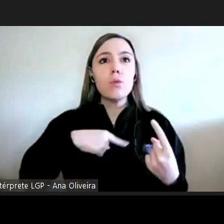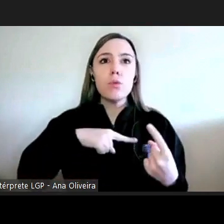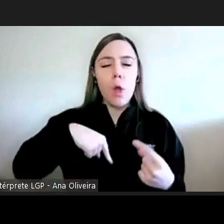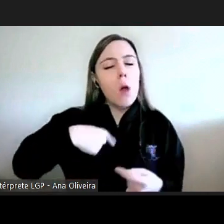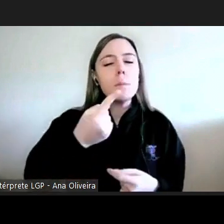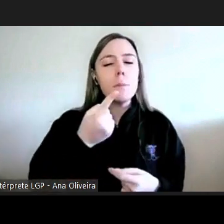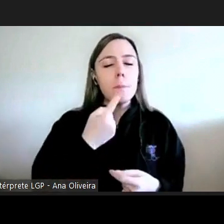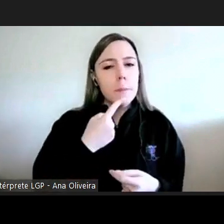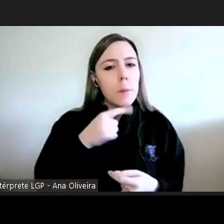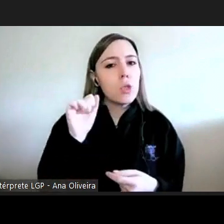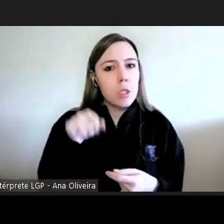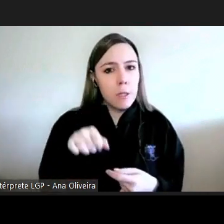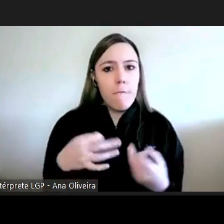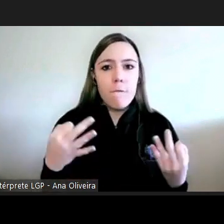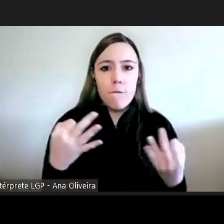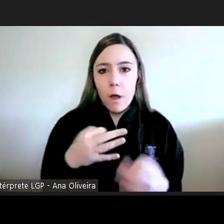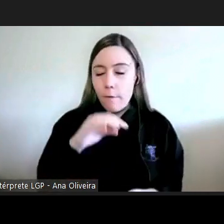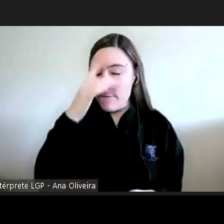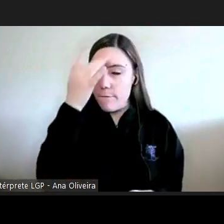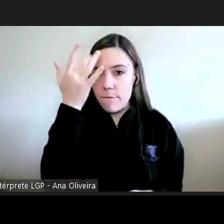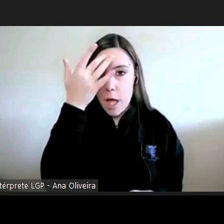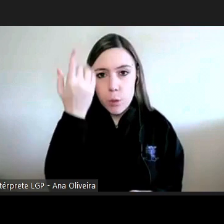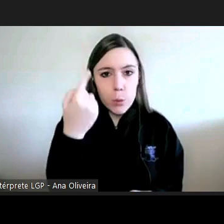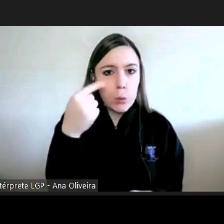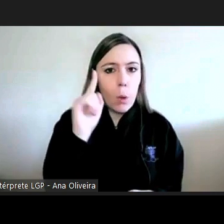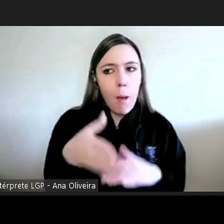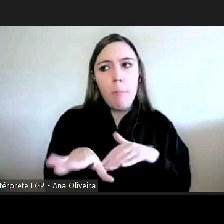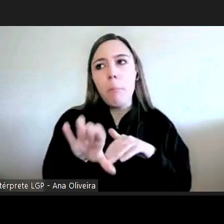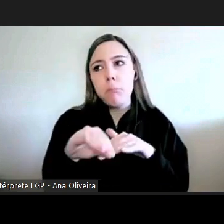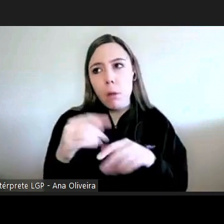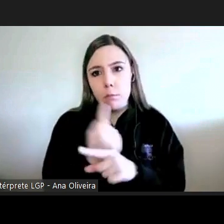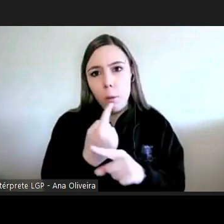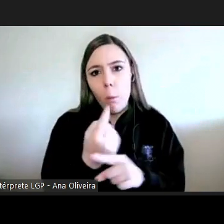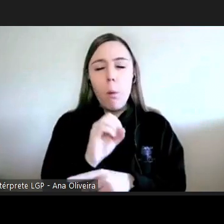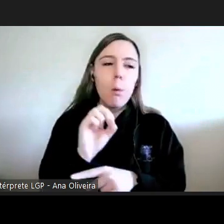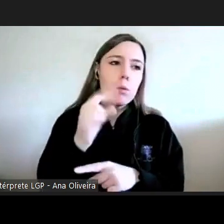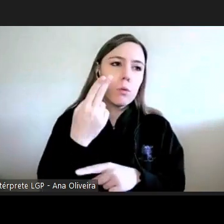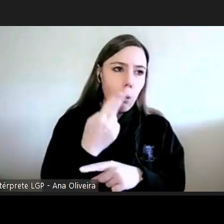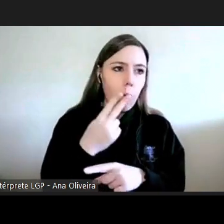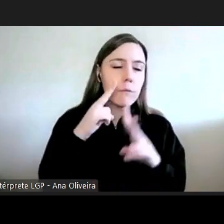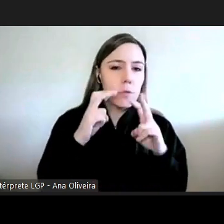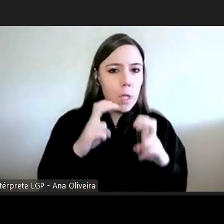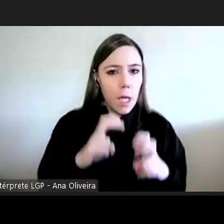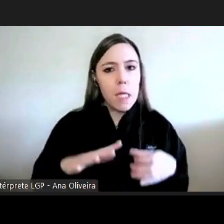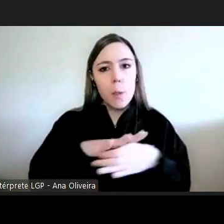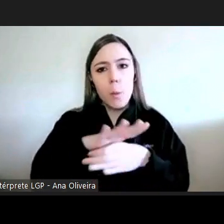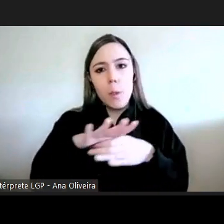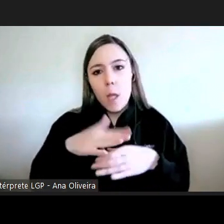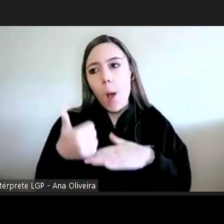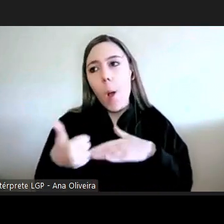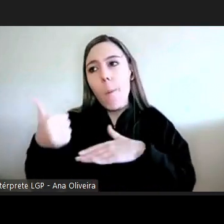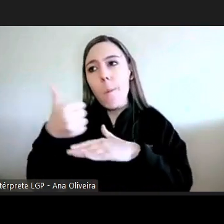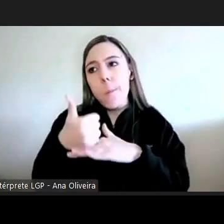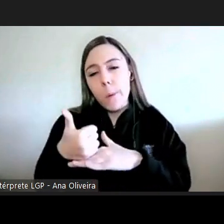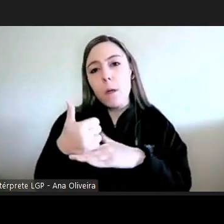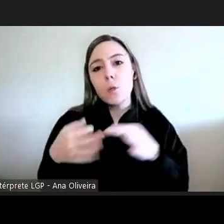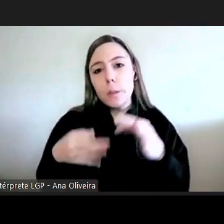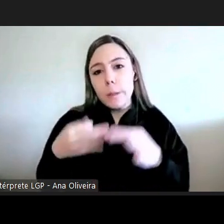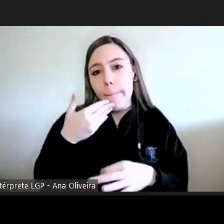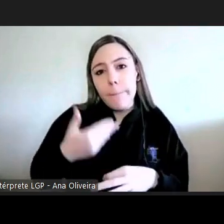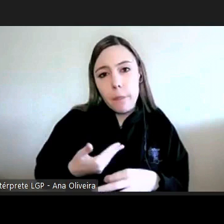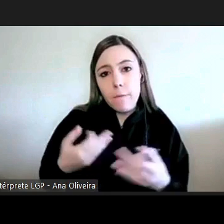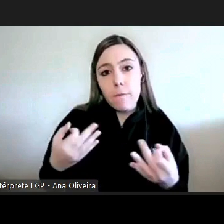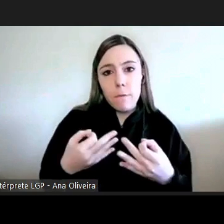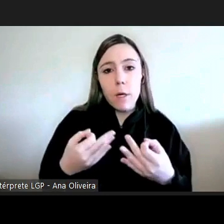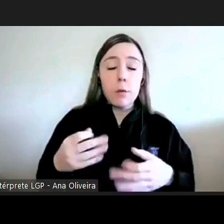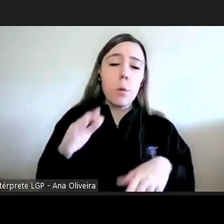verdadeiramente não é fácil encaixar mais uma coisa ao estudo de uma questão que é pedida pelo provedor naquele que é o ritmo diário